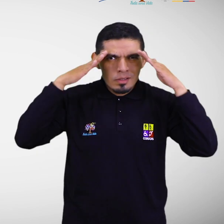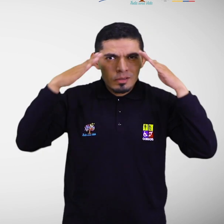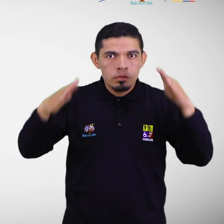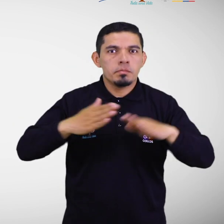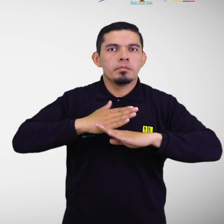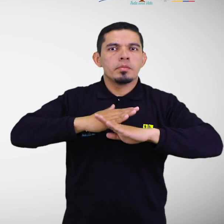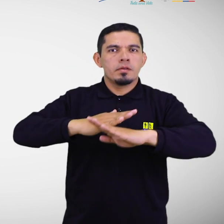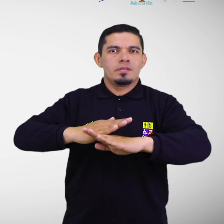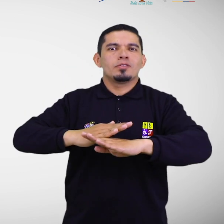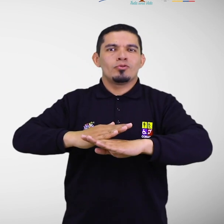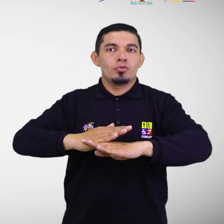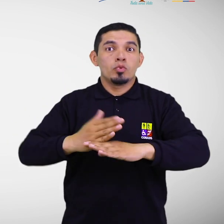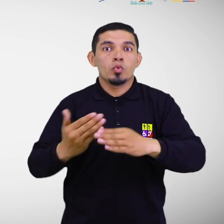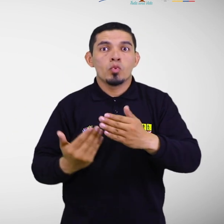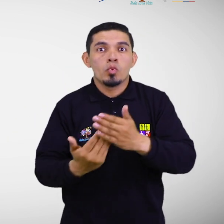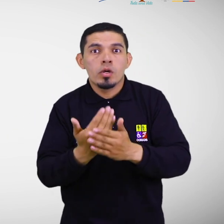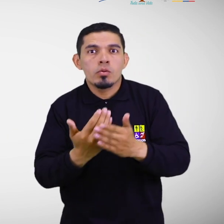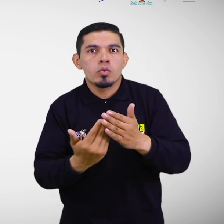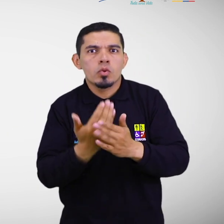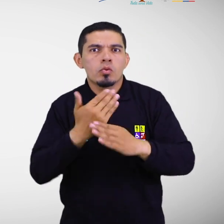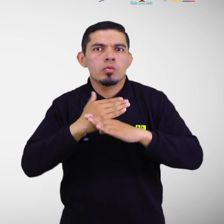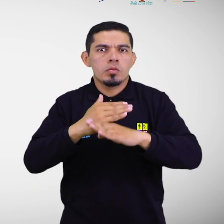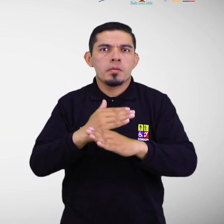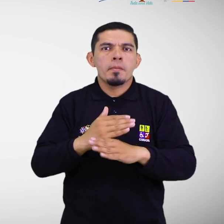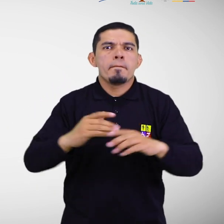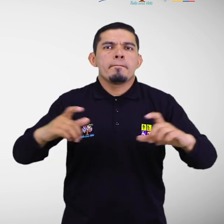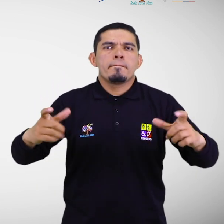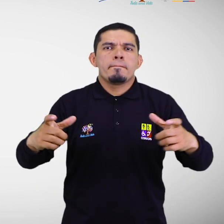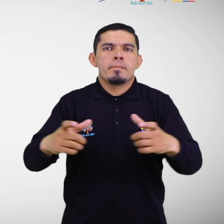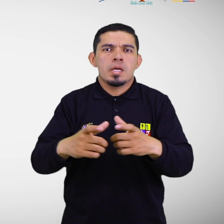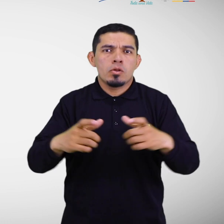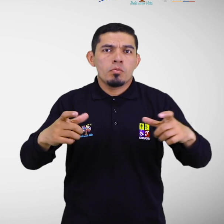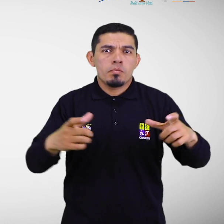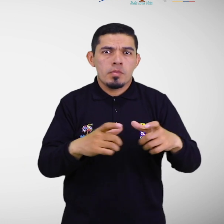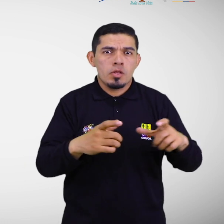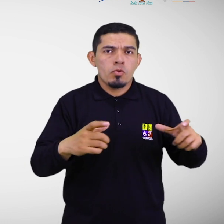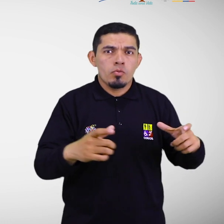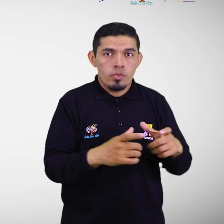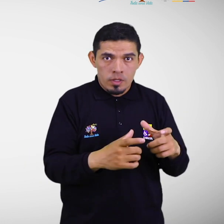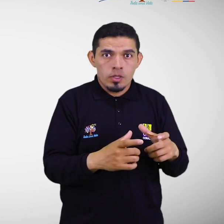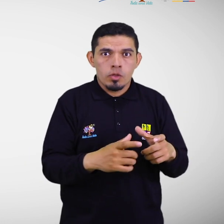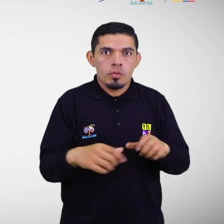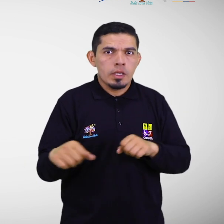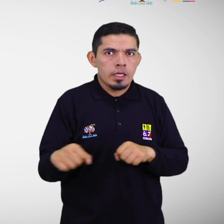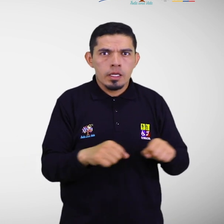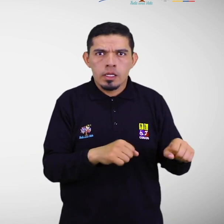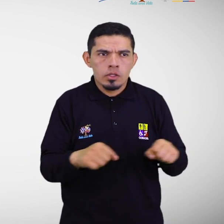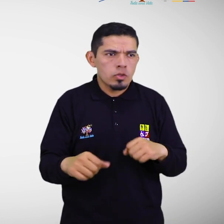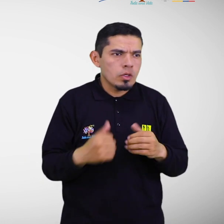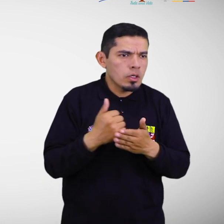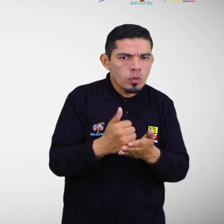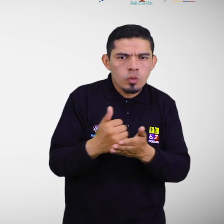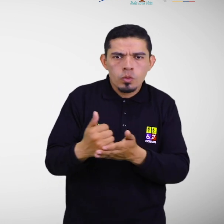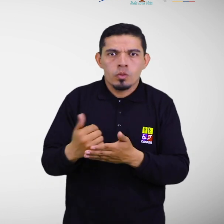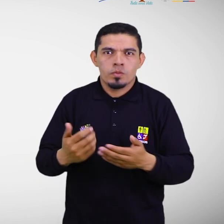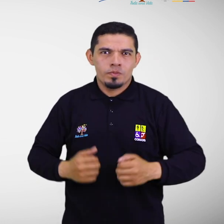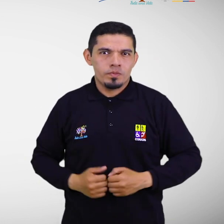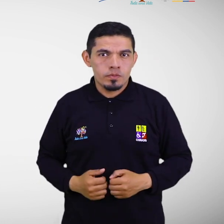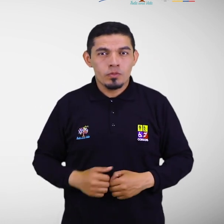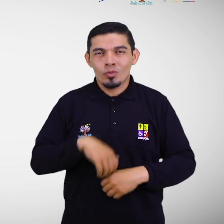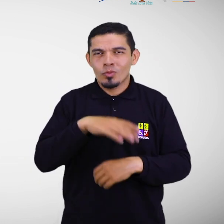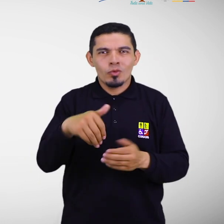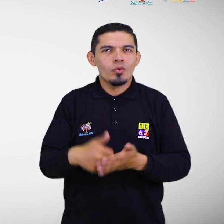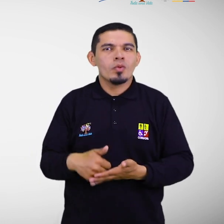prevención de nuevos riesgos de desastres y la reducción de los existentes y a la gestión del riesgo residual. Todo lo cual